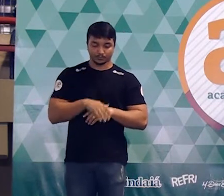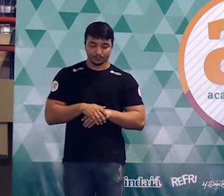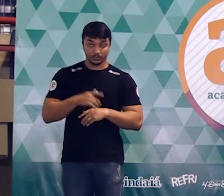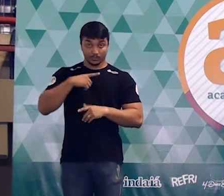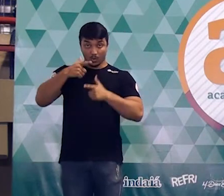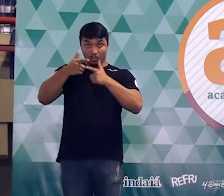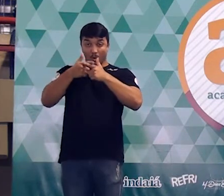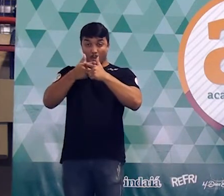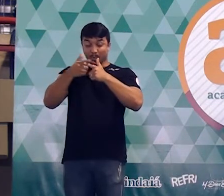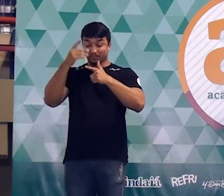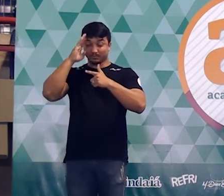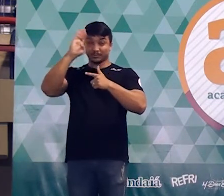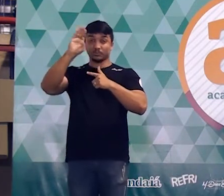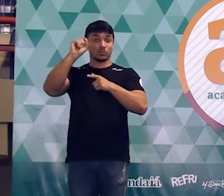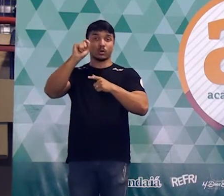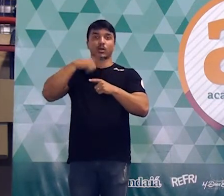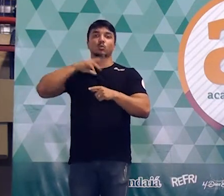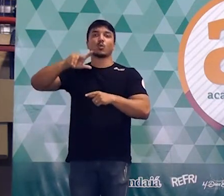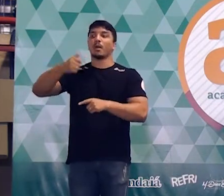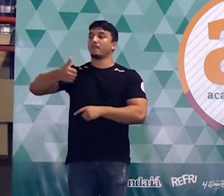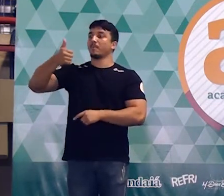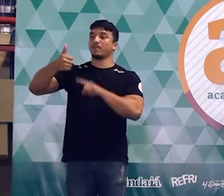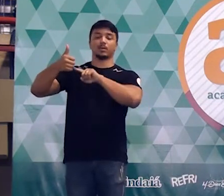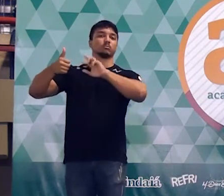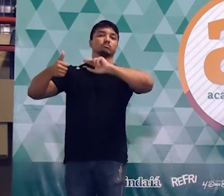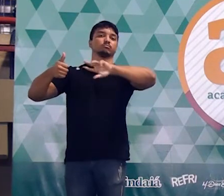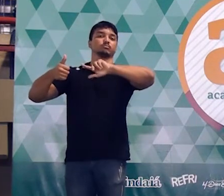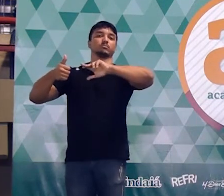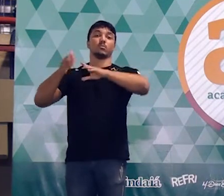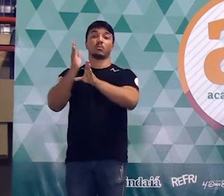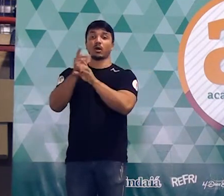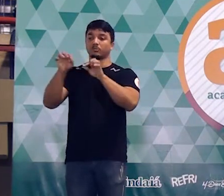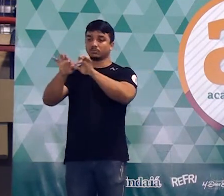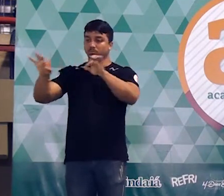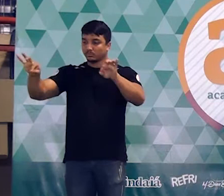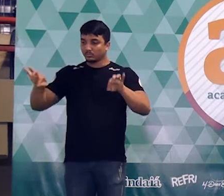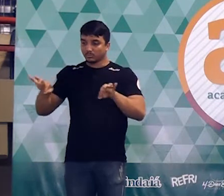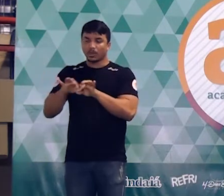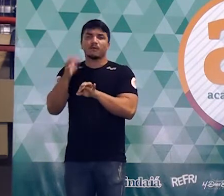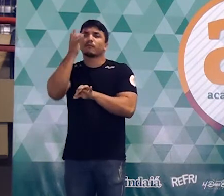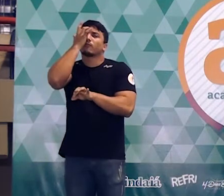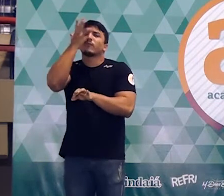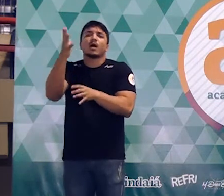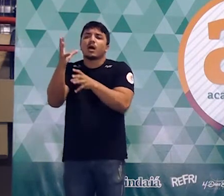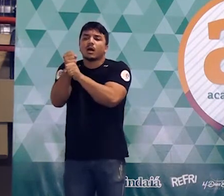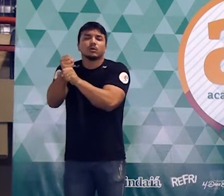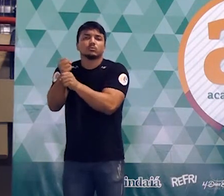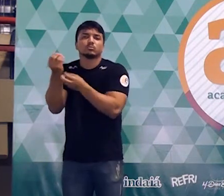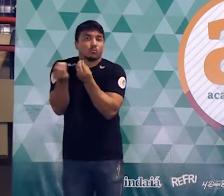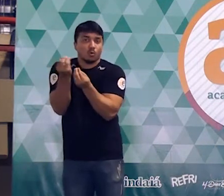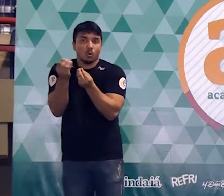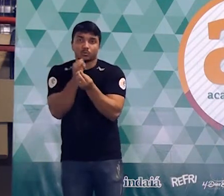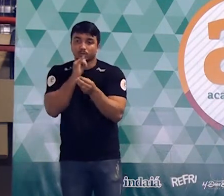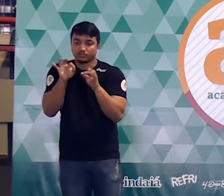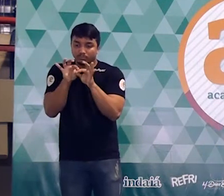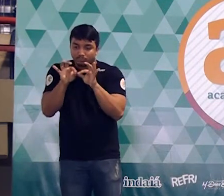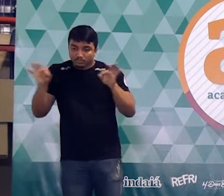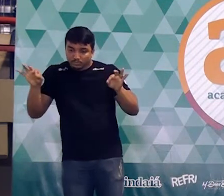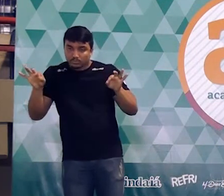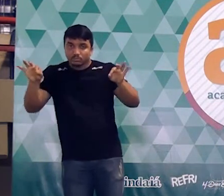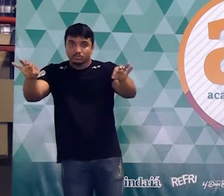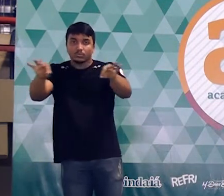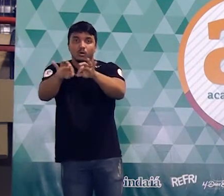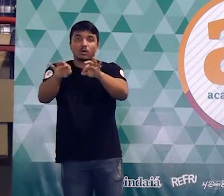o problema da questão toda não é a figura 1, porque para calcular a área de um retângulo é bastante fácil. como é que a gente faz para calcular a de um retângulo?